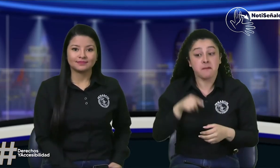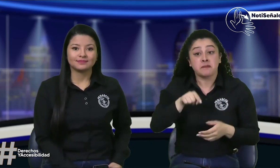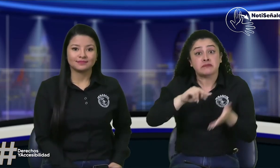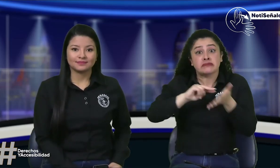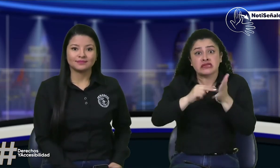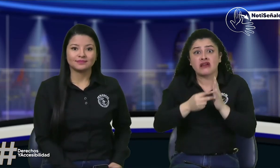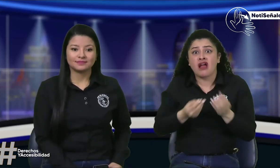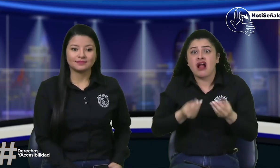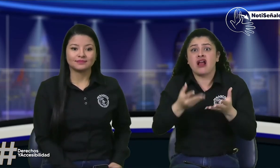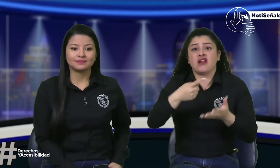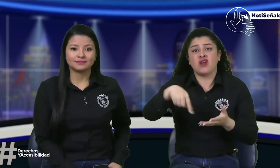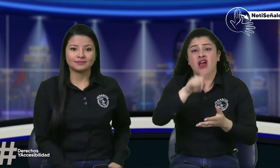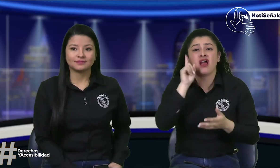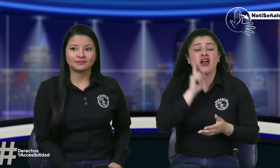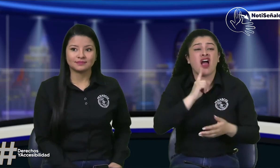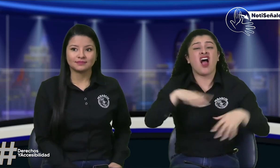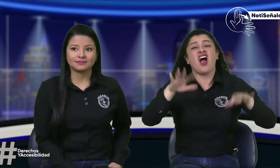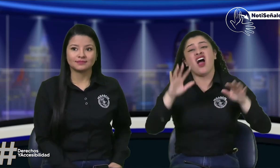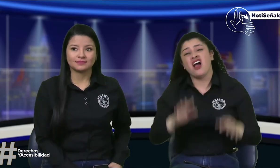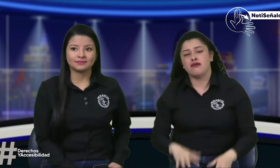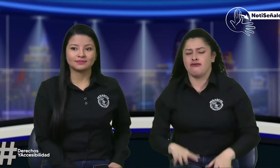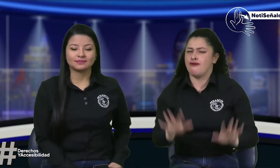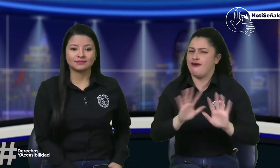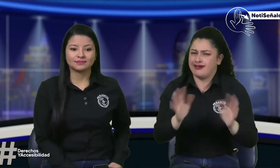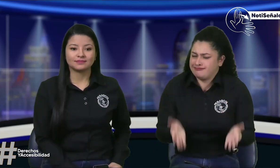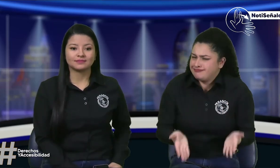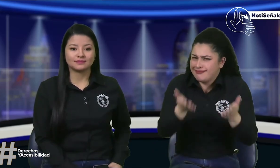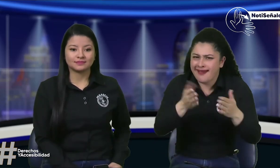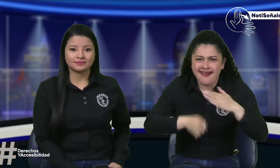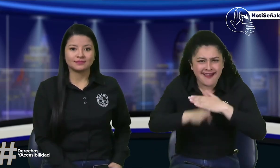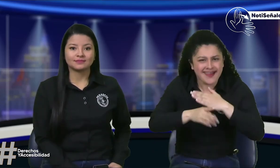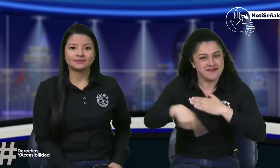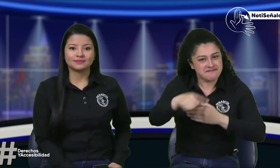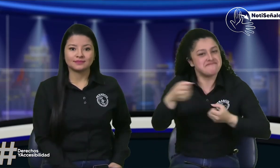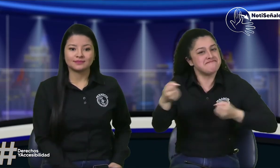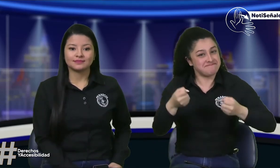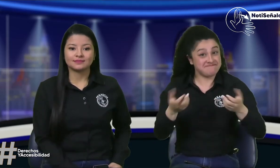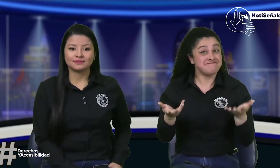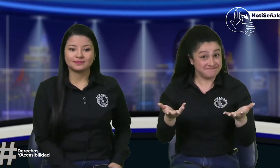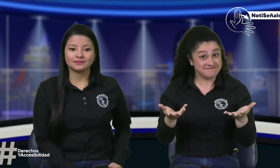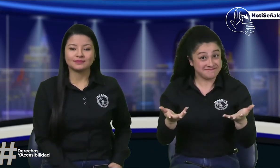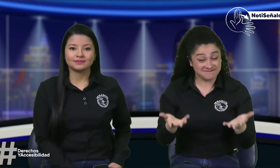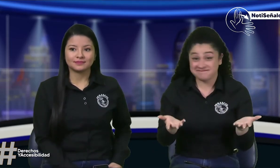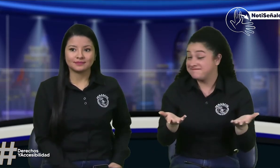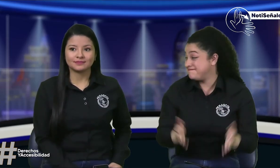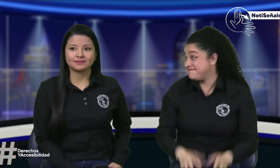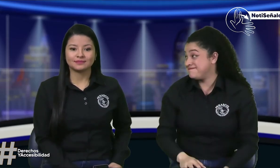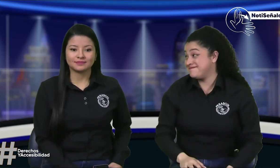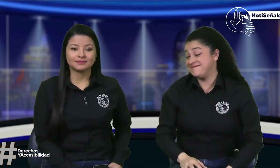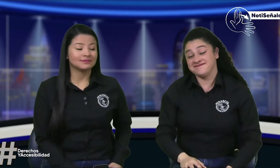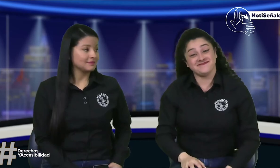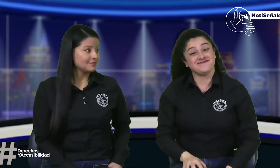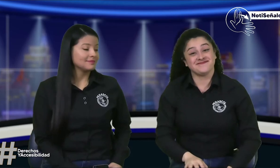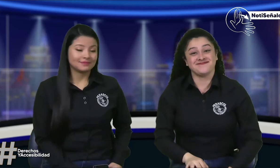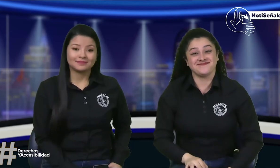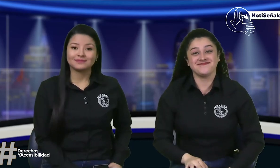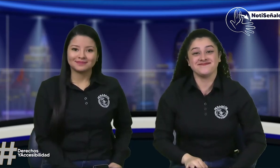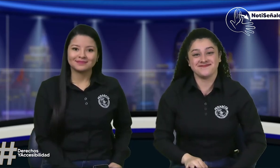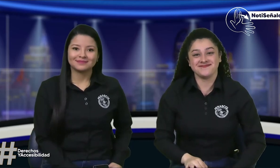también hablar que las personas sordas pues quedan en esto no o sea seguir trabajando en